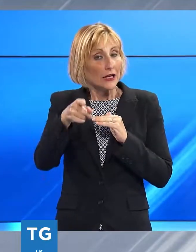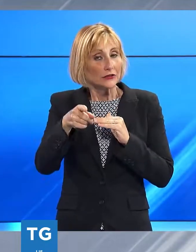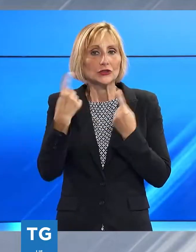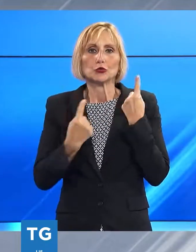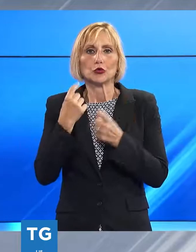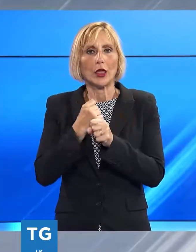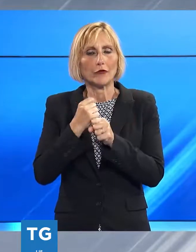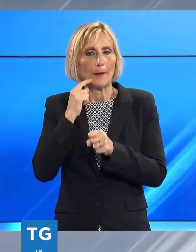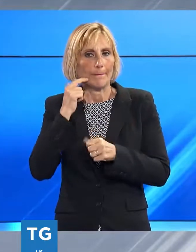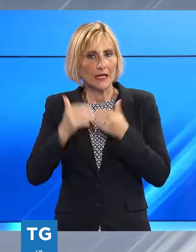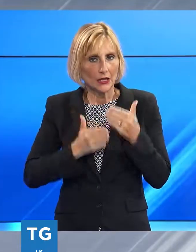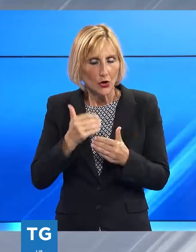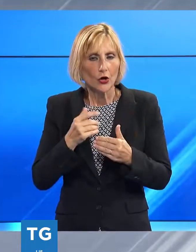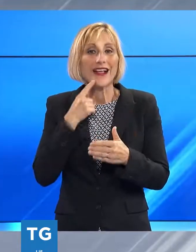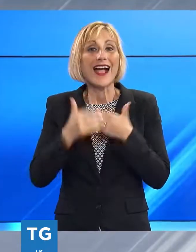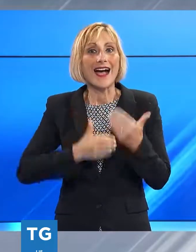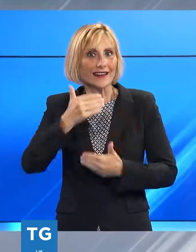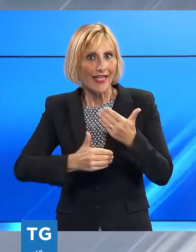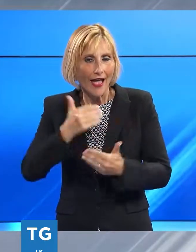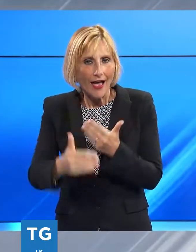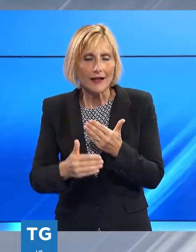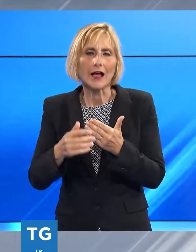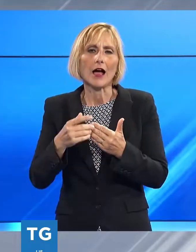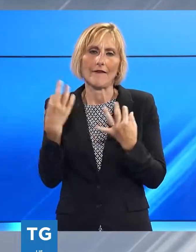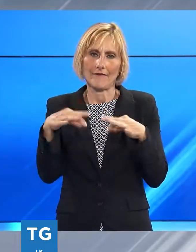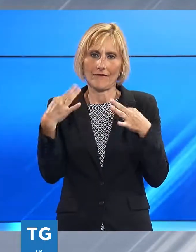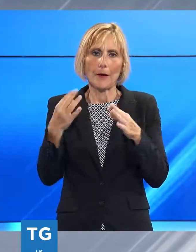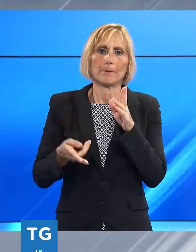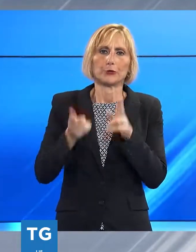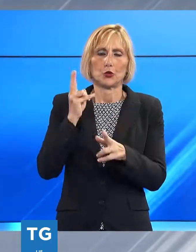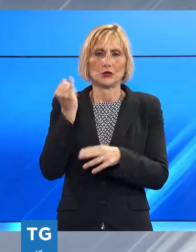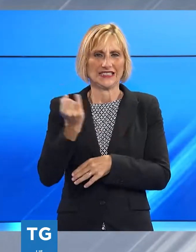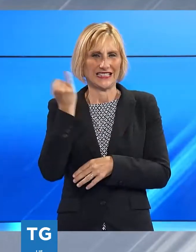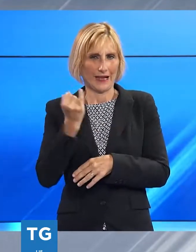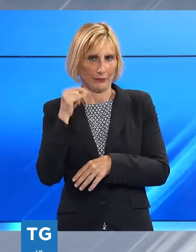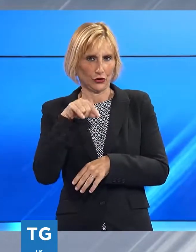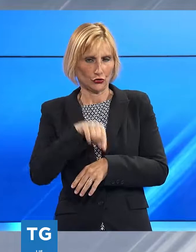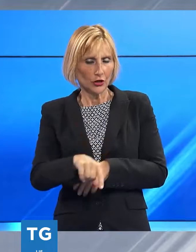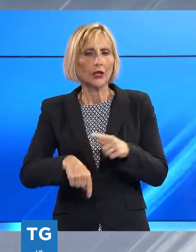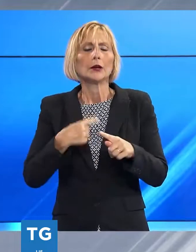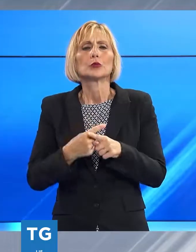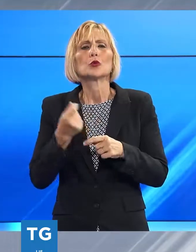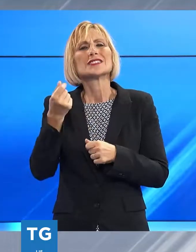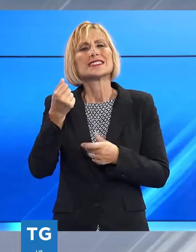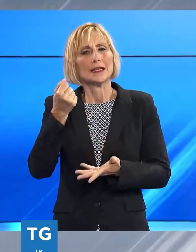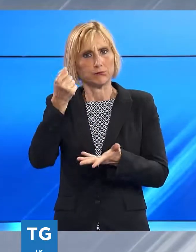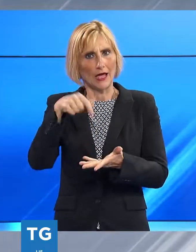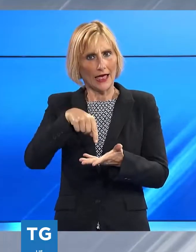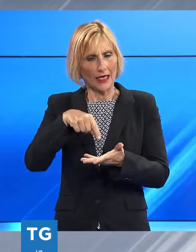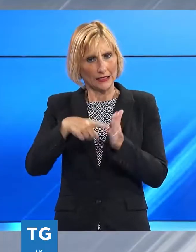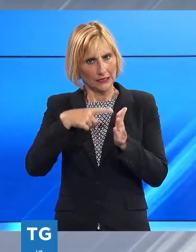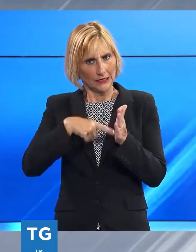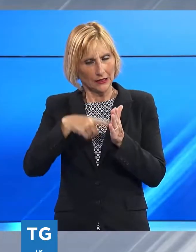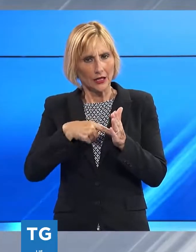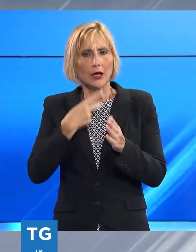le possibilità di carriera sono certamente più semplici e dove gli stipendi sono 4, 5, a